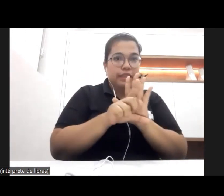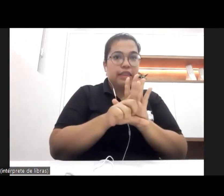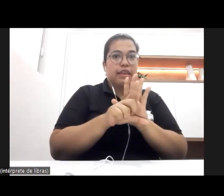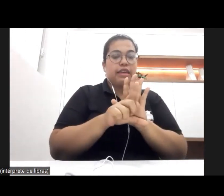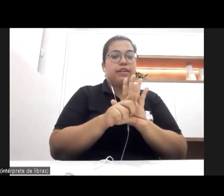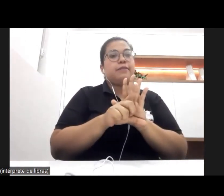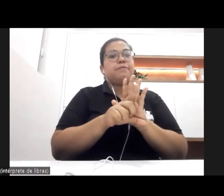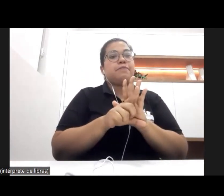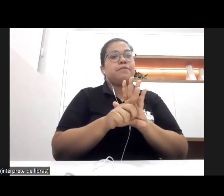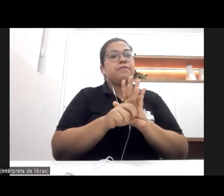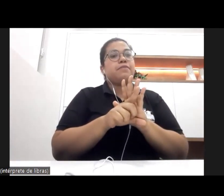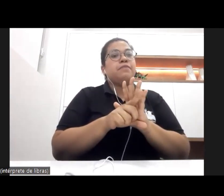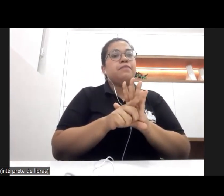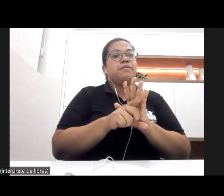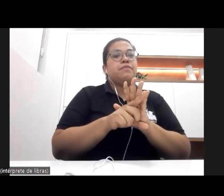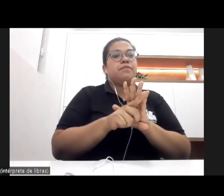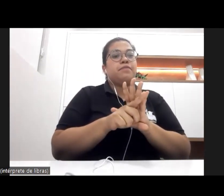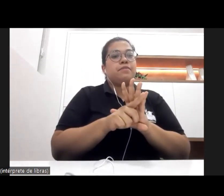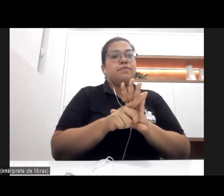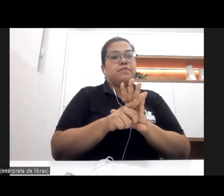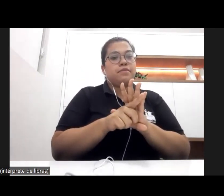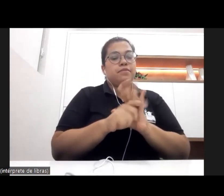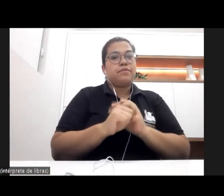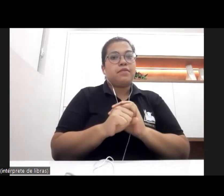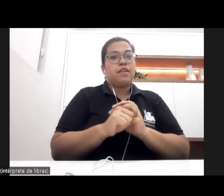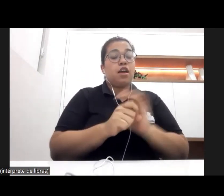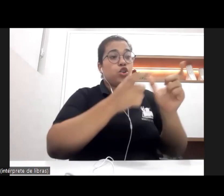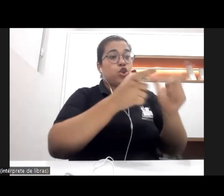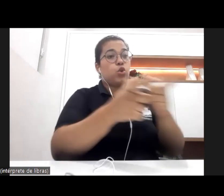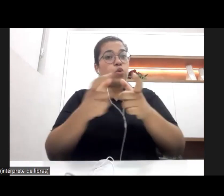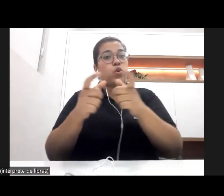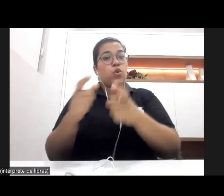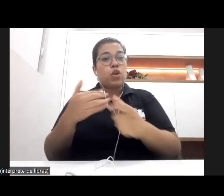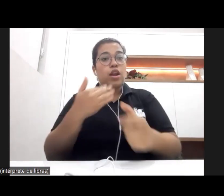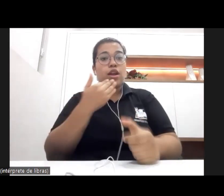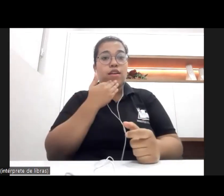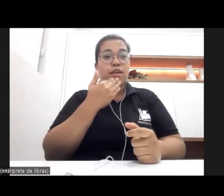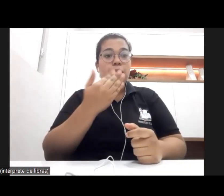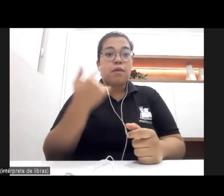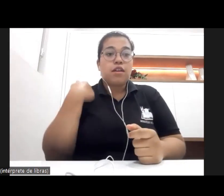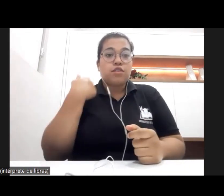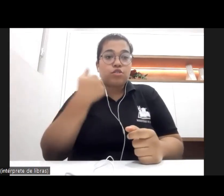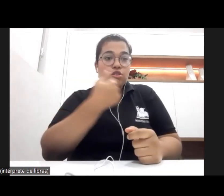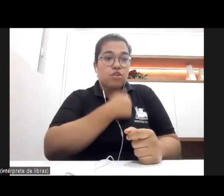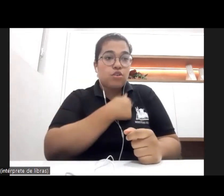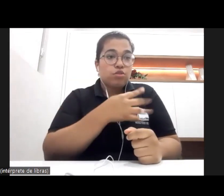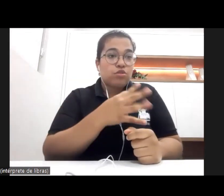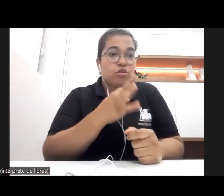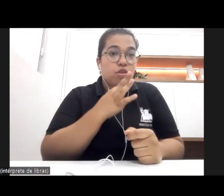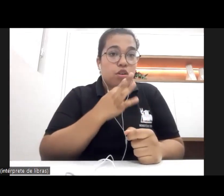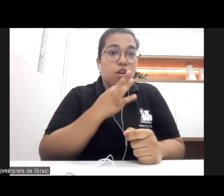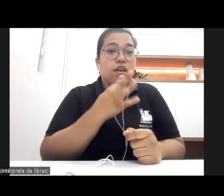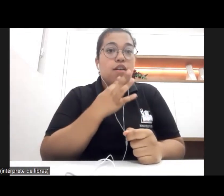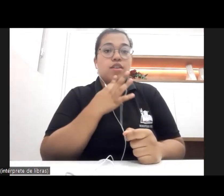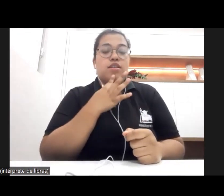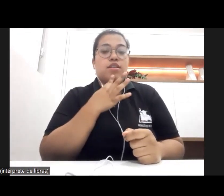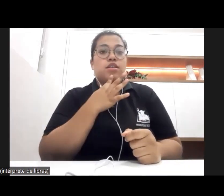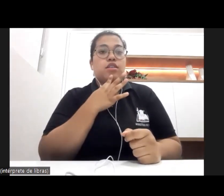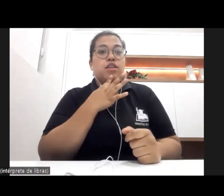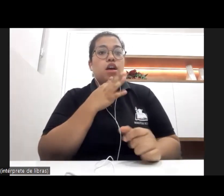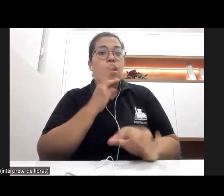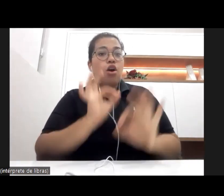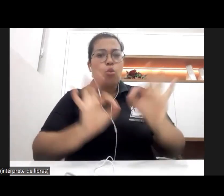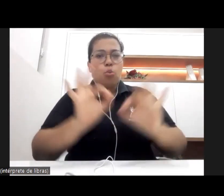em espaços que nos exigem um conhecimento da sua dinâmica, do seu